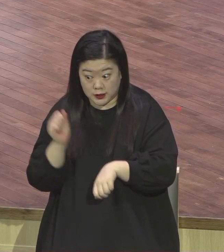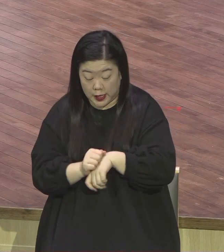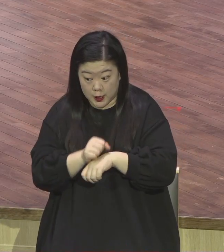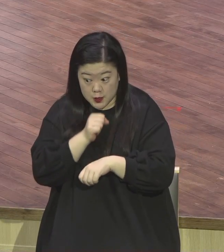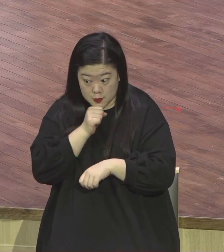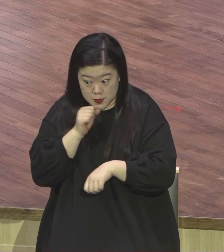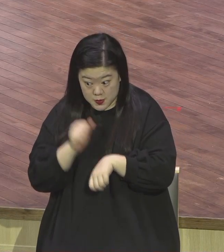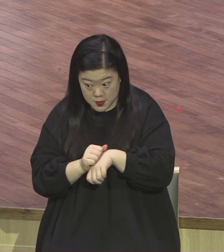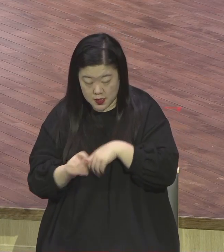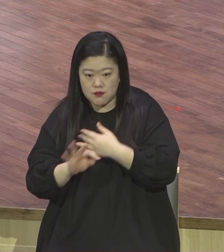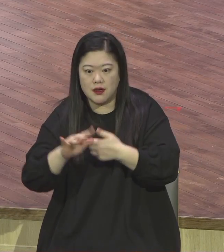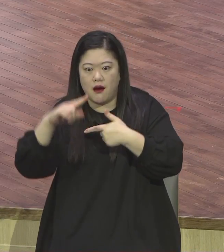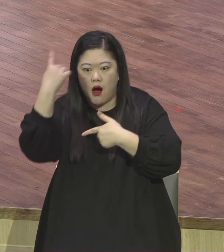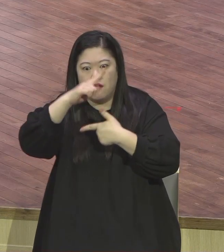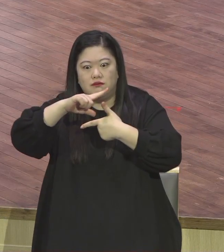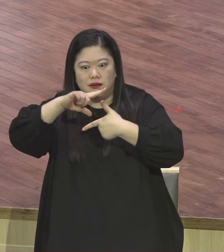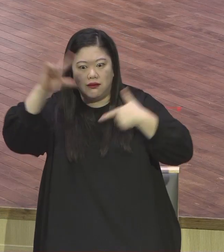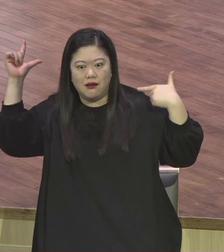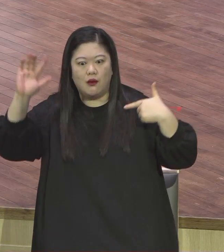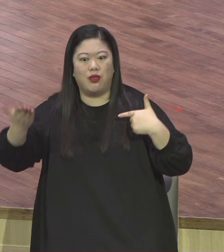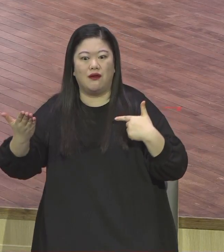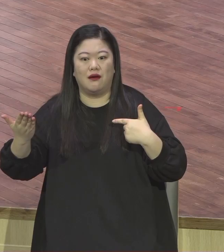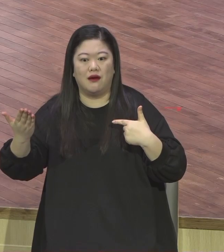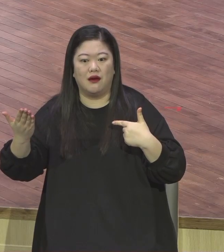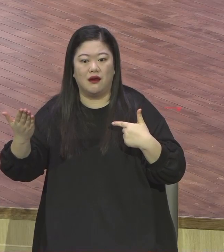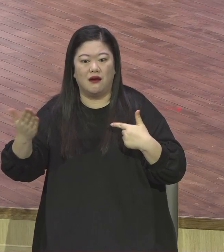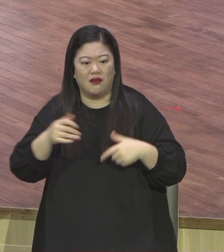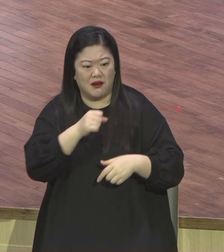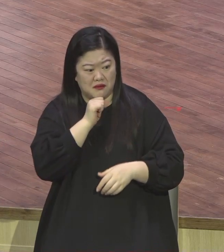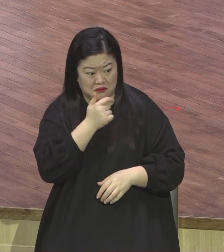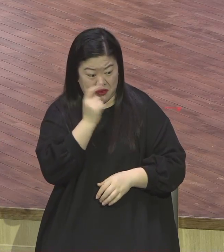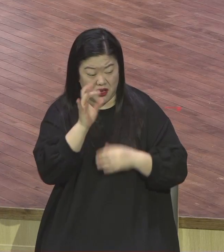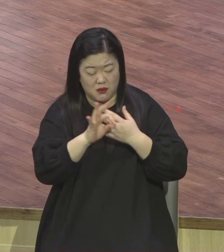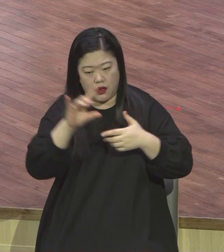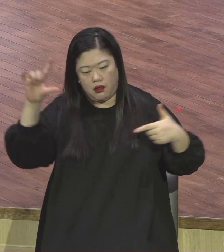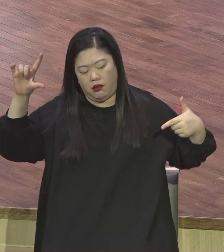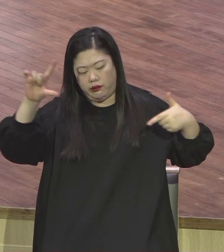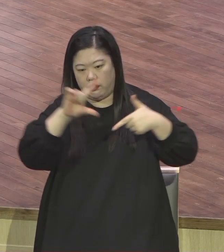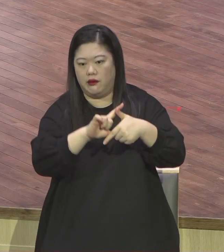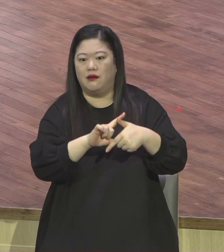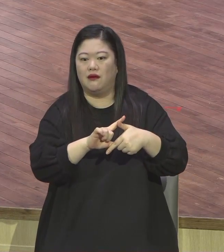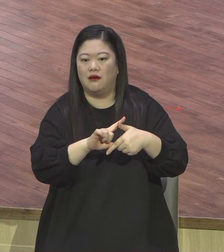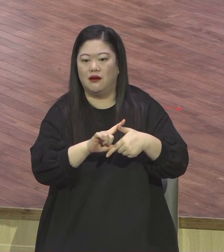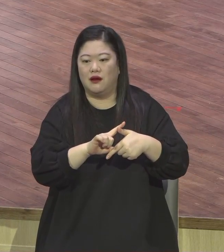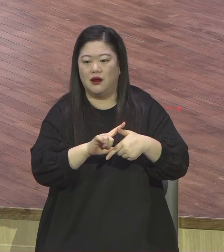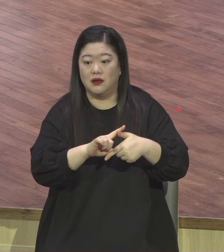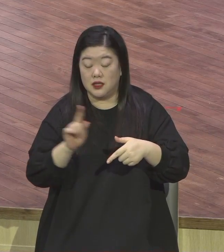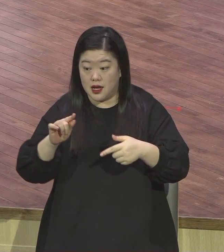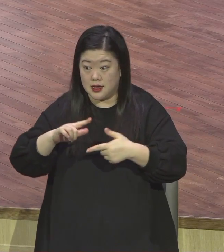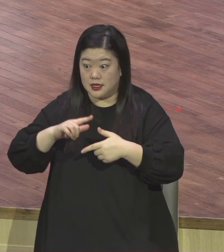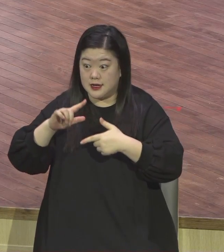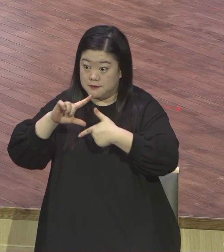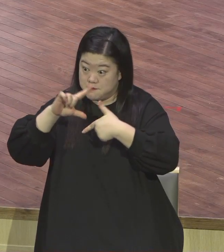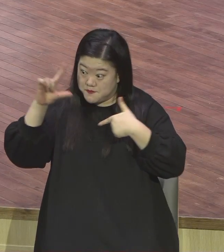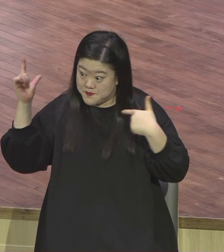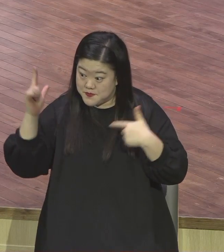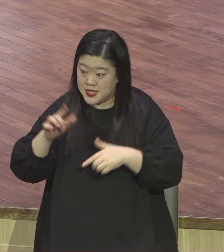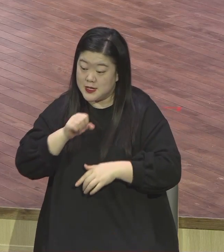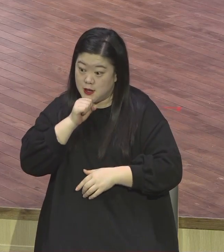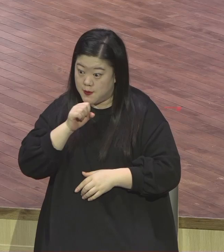팀에서 스타합니다. 스타. 스타 의식 이렇게 심어졌기 때문에 일부 뭐 이렇게 나머지 운동